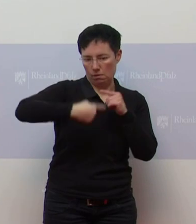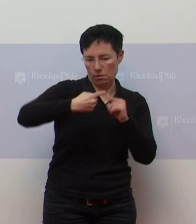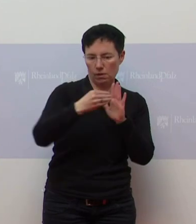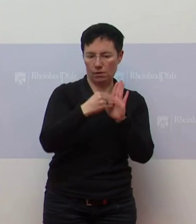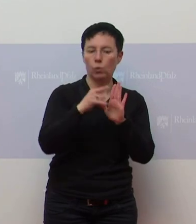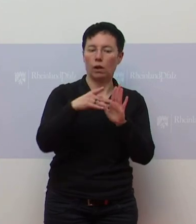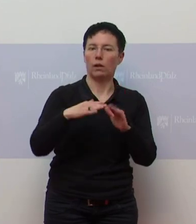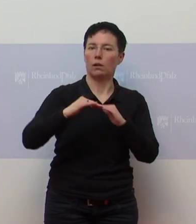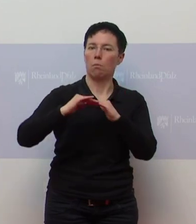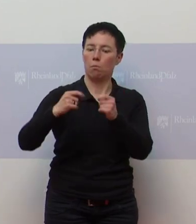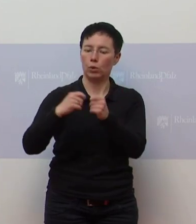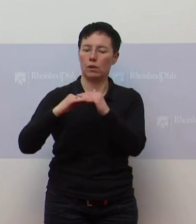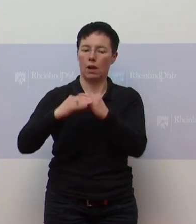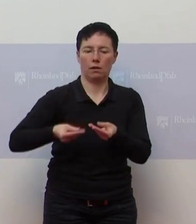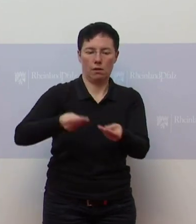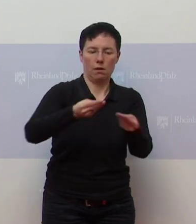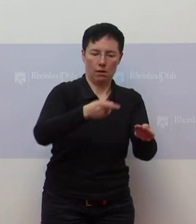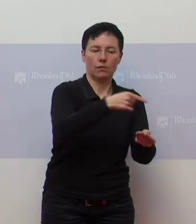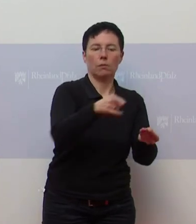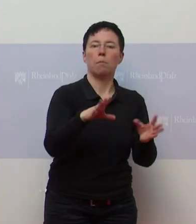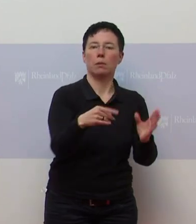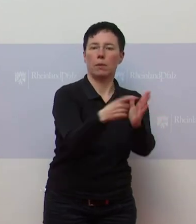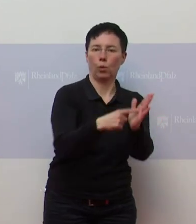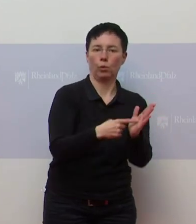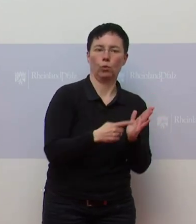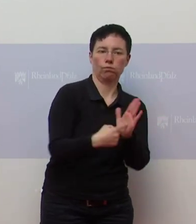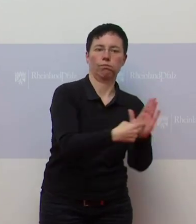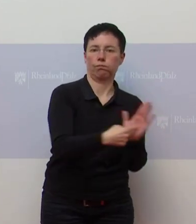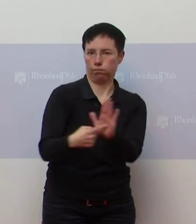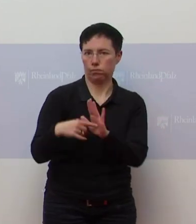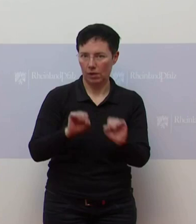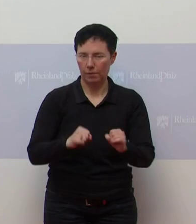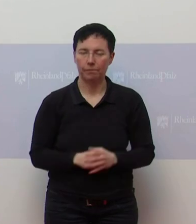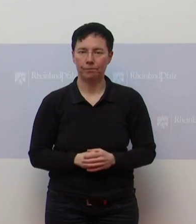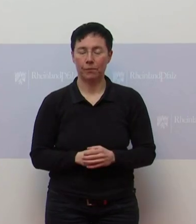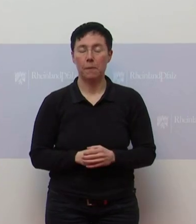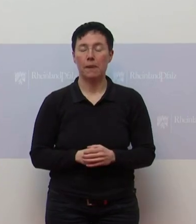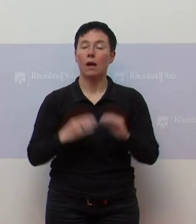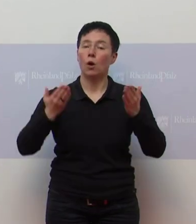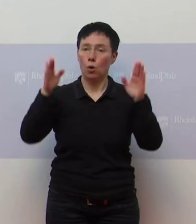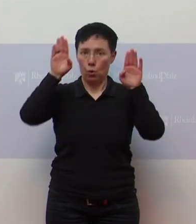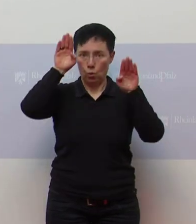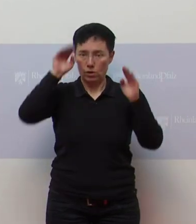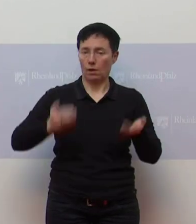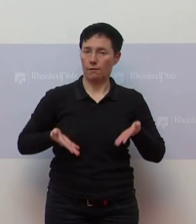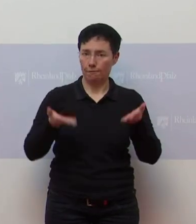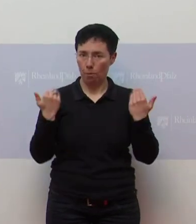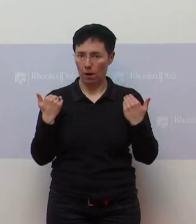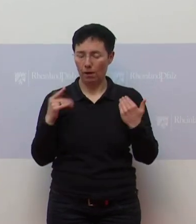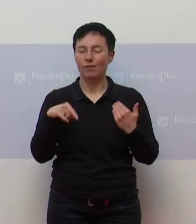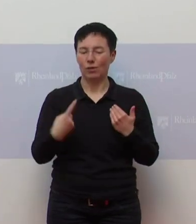Begründungen alles dazu liefern, wie das letztendlich dann durchgeführt wird. Nach Ostern soll die gesamte